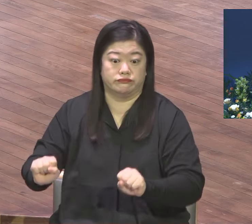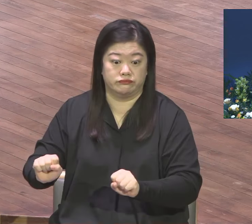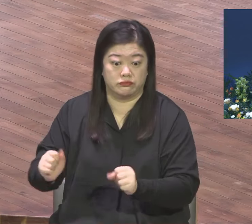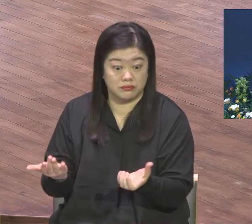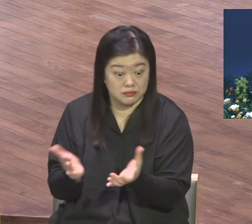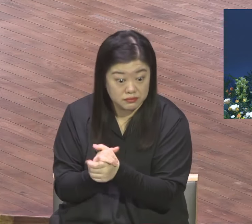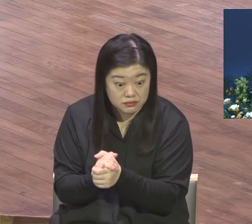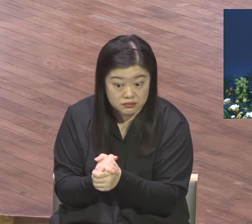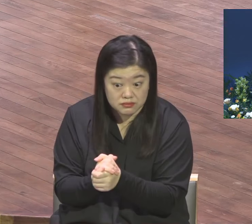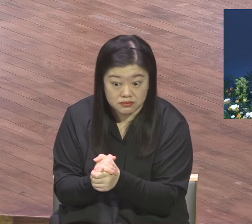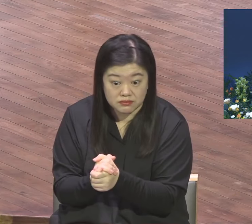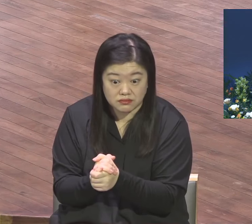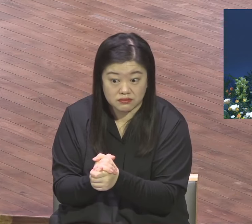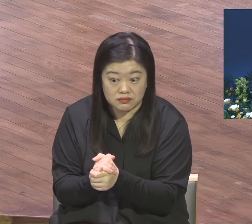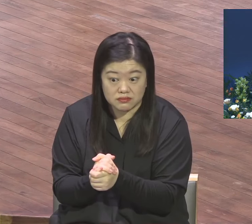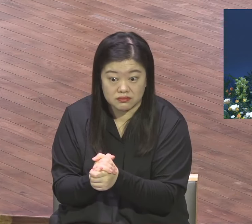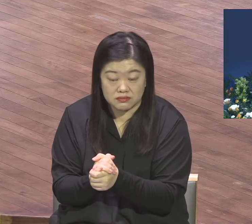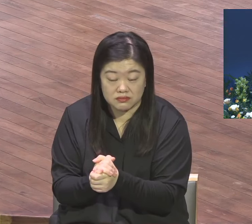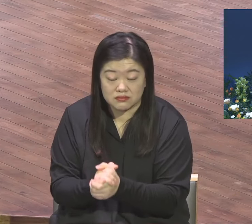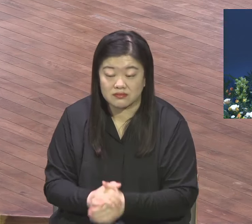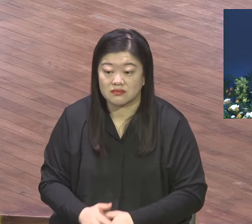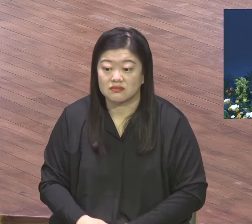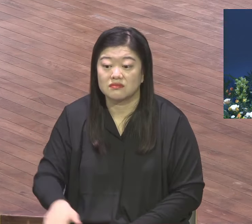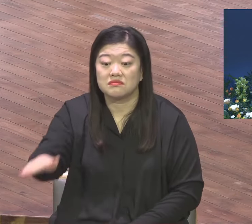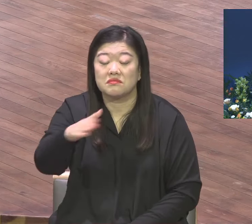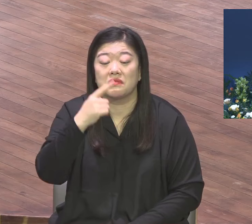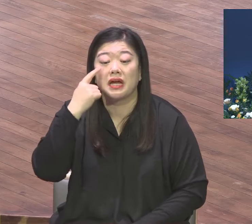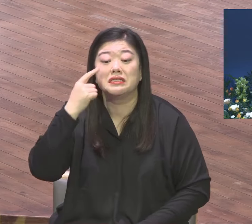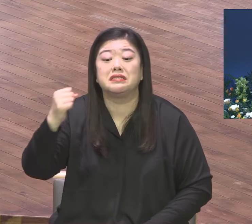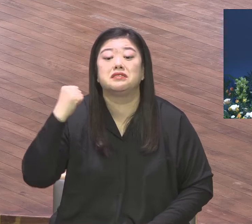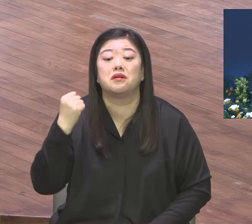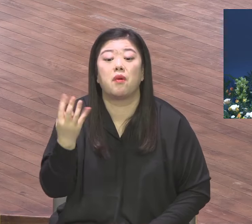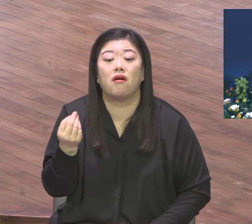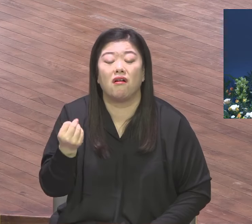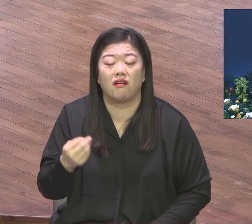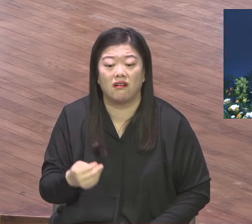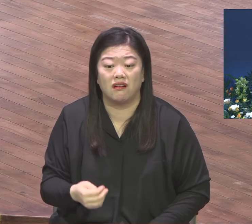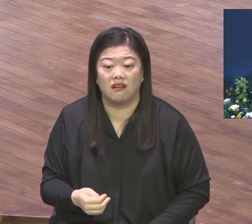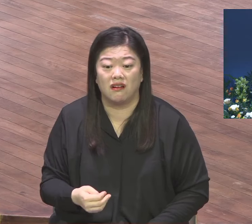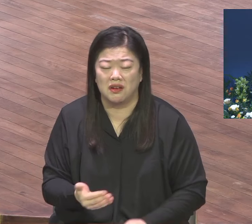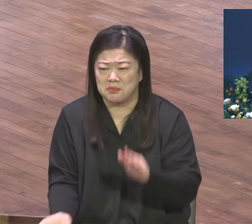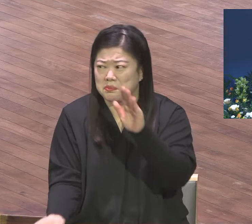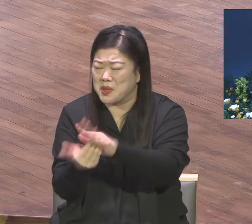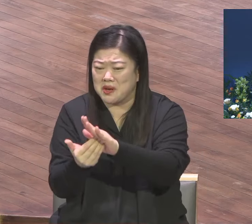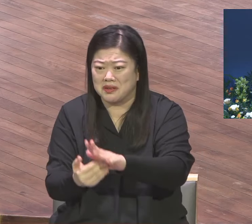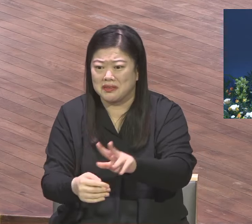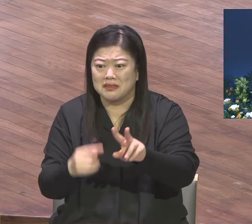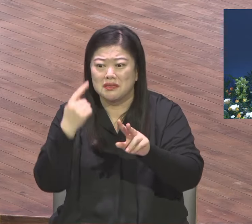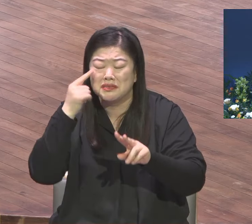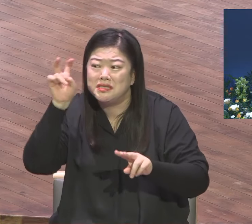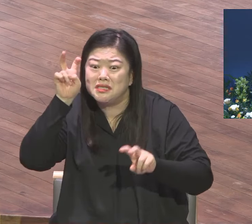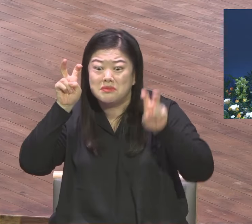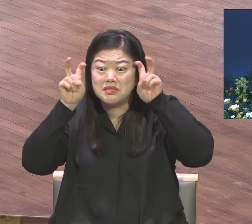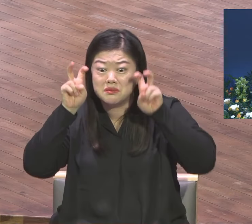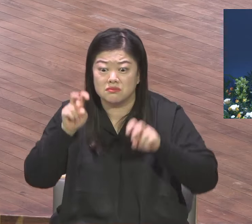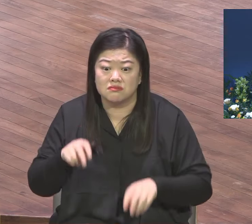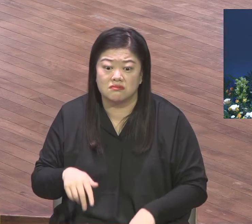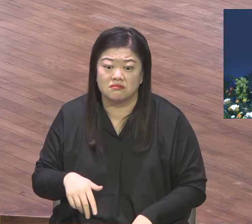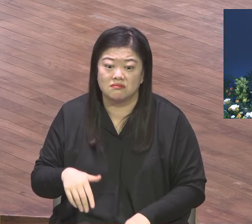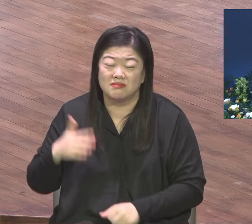2.0도 안 돼 눈 가지고 하나님 보이냐 안 보이니 하나님 보면 죽든지 소경돼요.